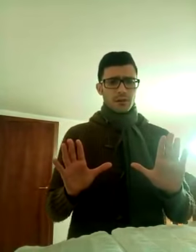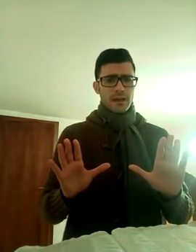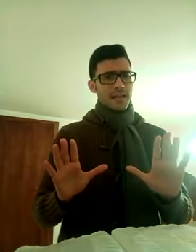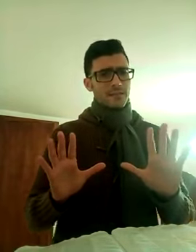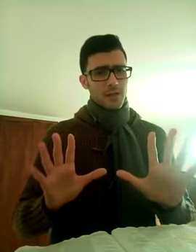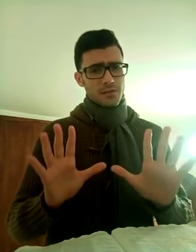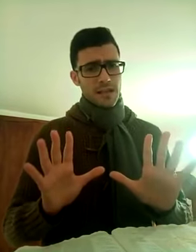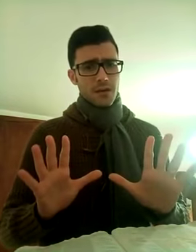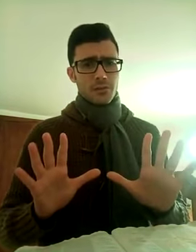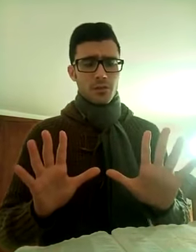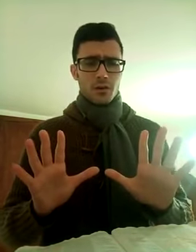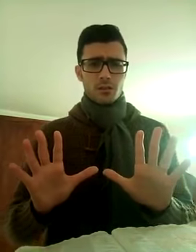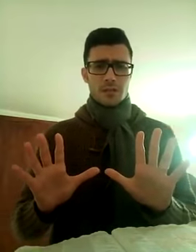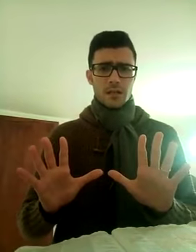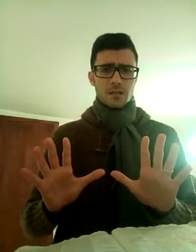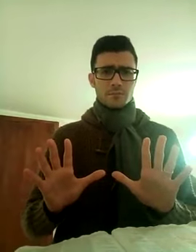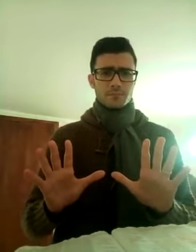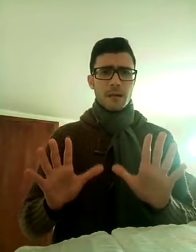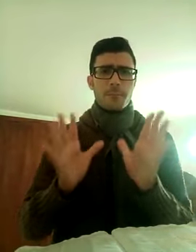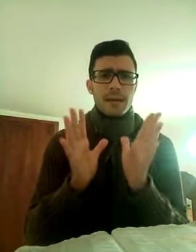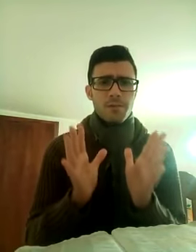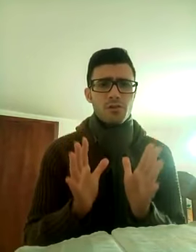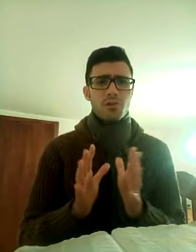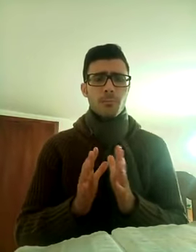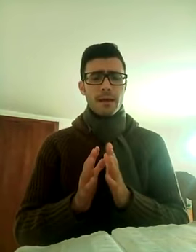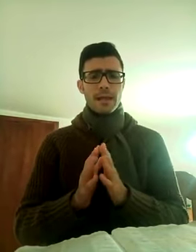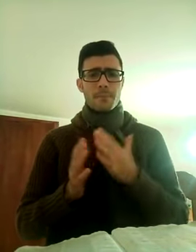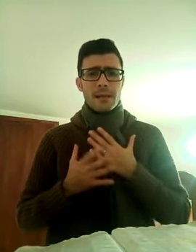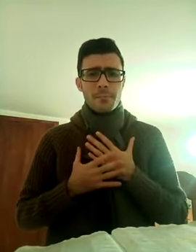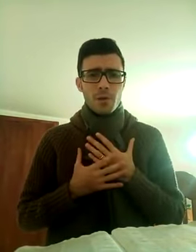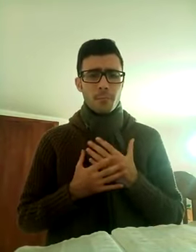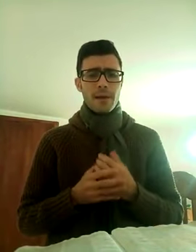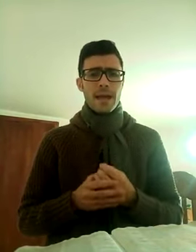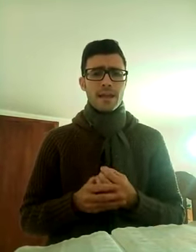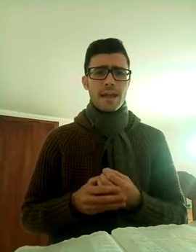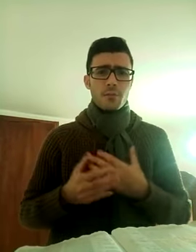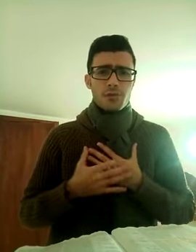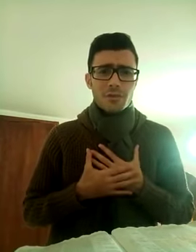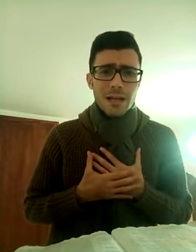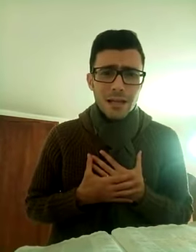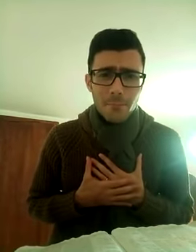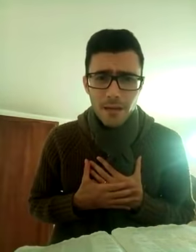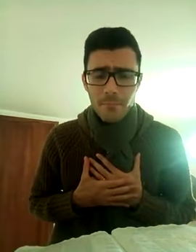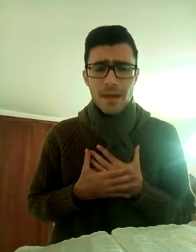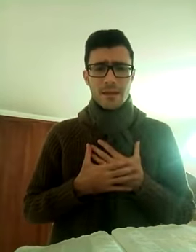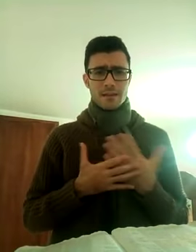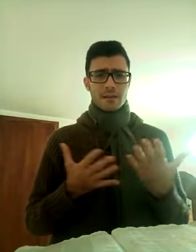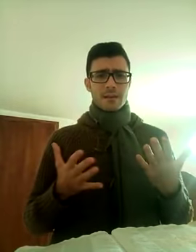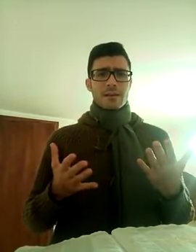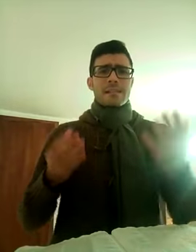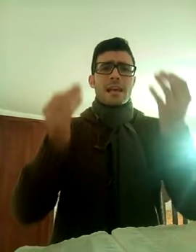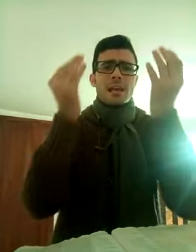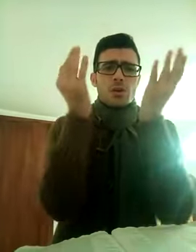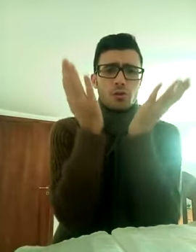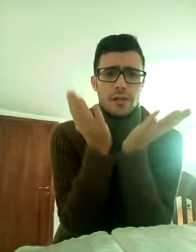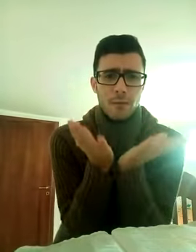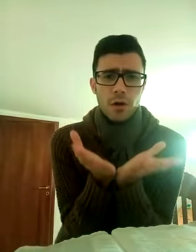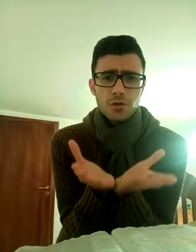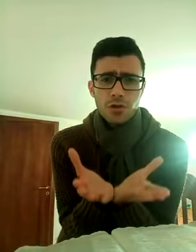e Dio sa ogni cosa, ma è per il vostro bene, per il mio bene, e questo vale anche per me, se io sono innamorato di